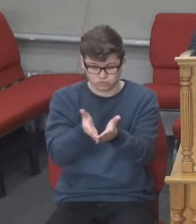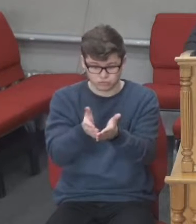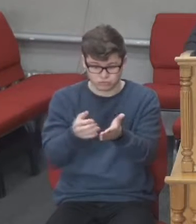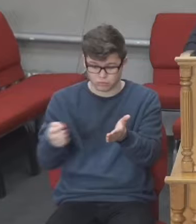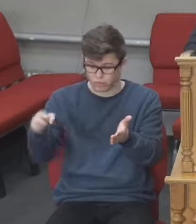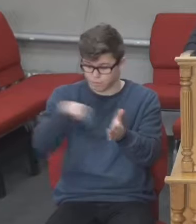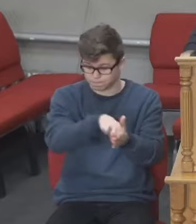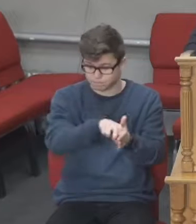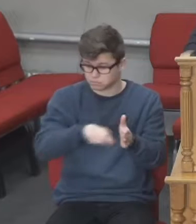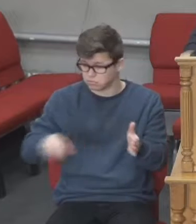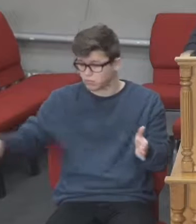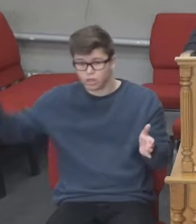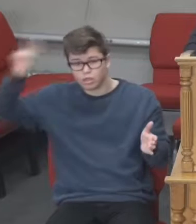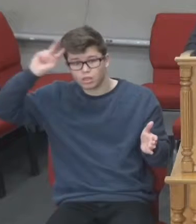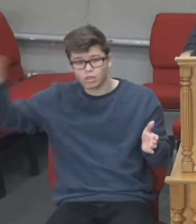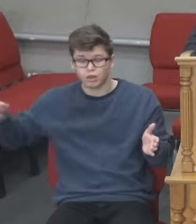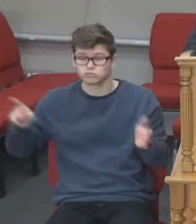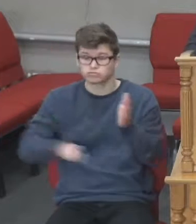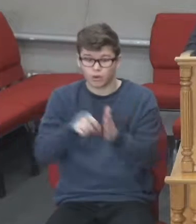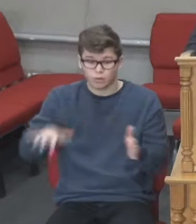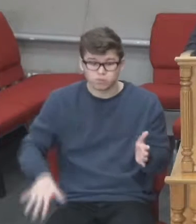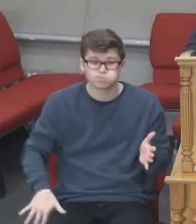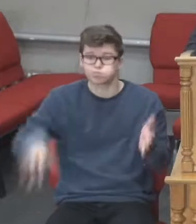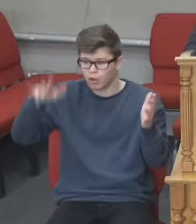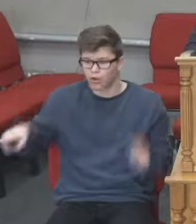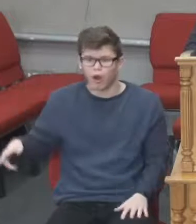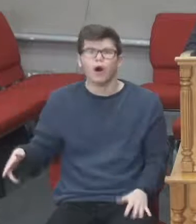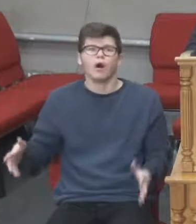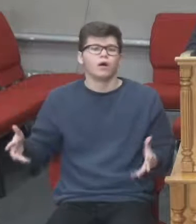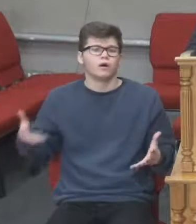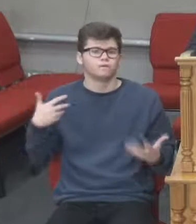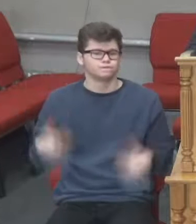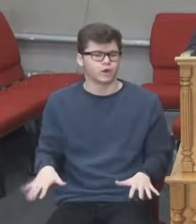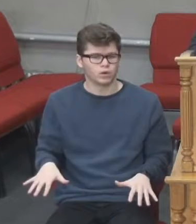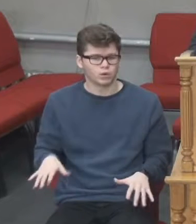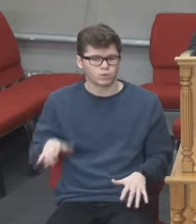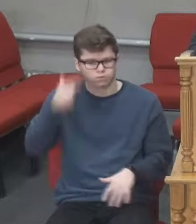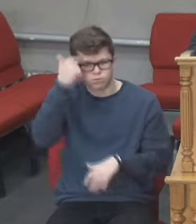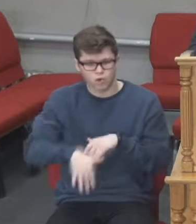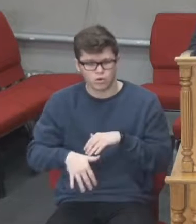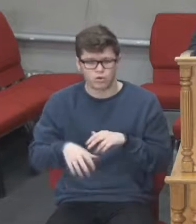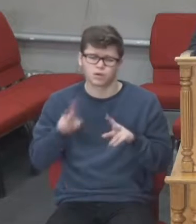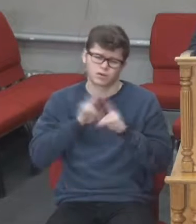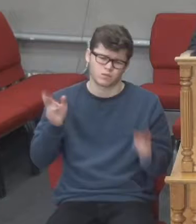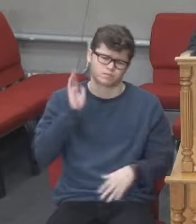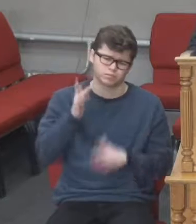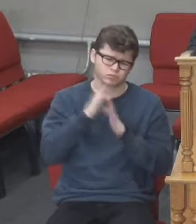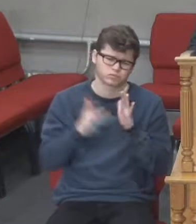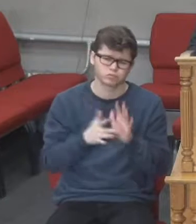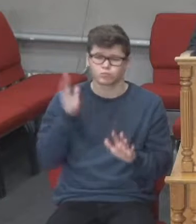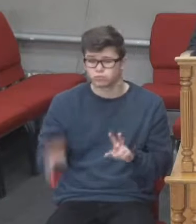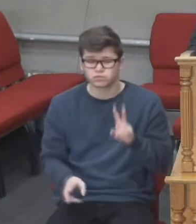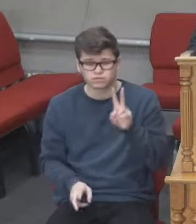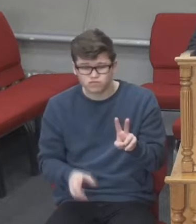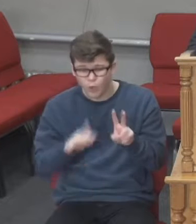знали, аж поки потоп не прийшов, та усіх не забрав. Так буде і прихід сина людського. Будуть двоє на